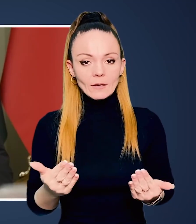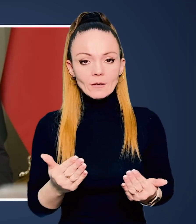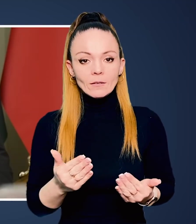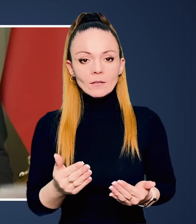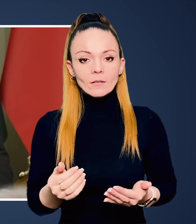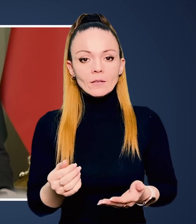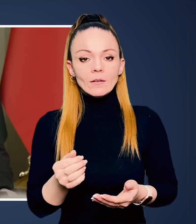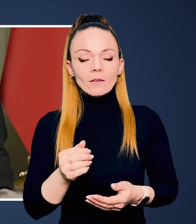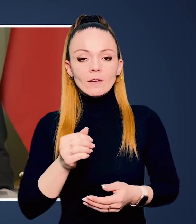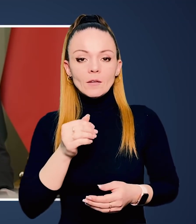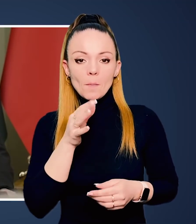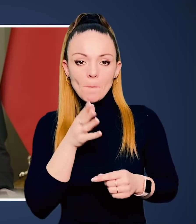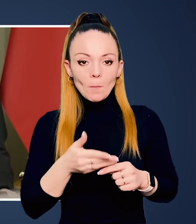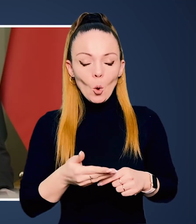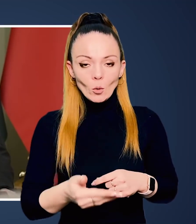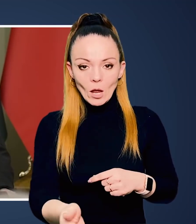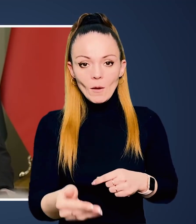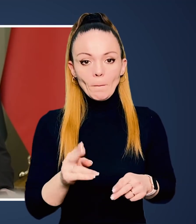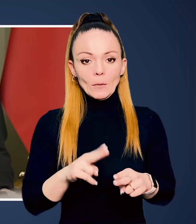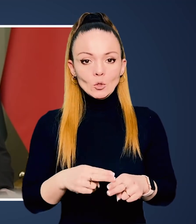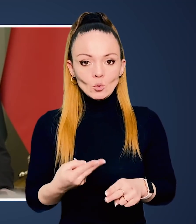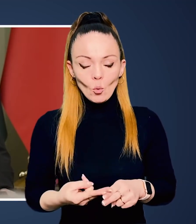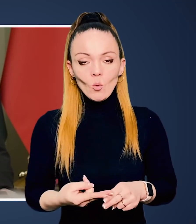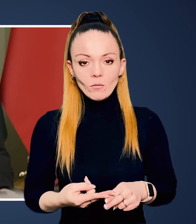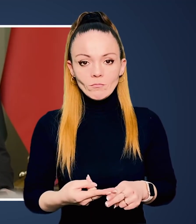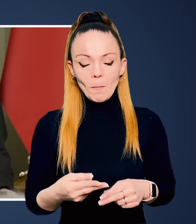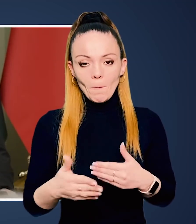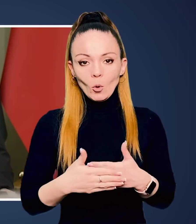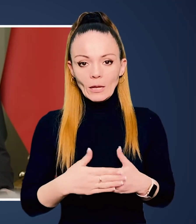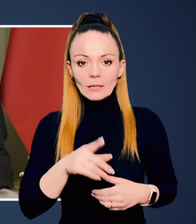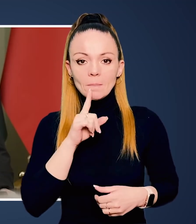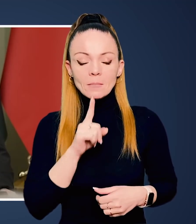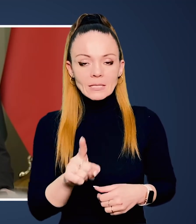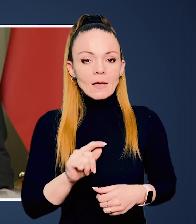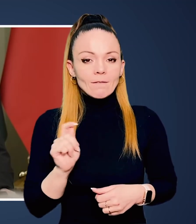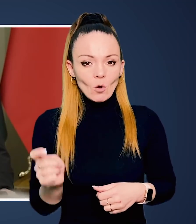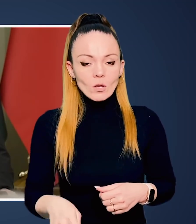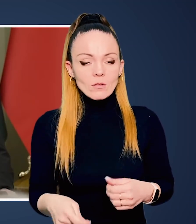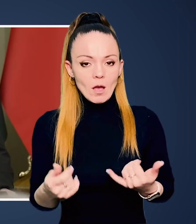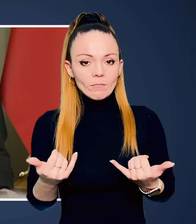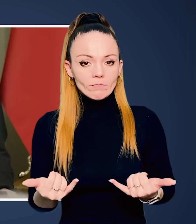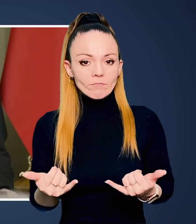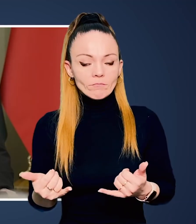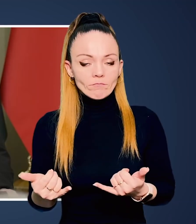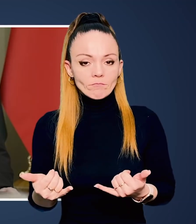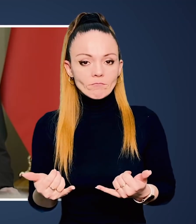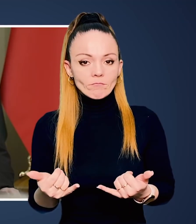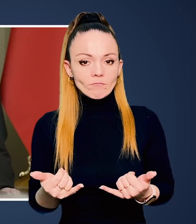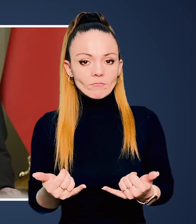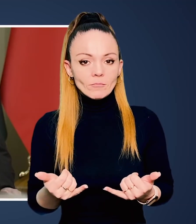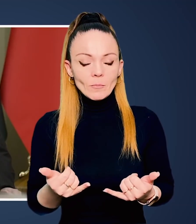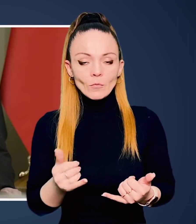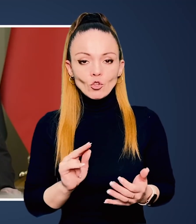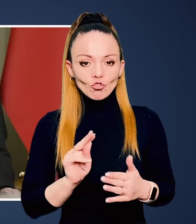В між часі протягом цього понад місяця війна проходить